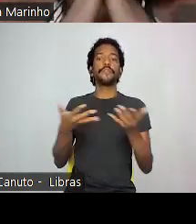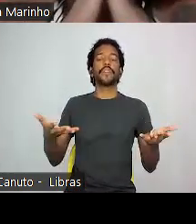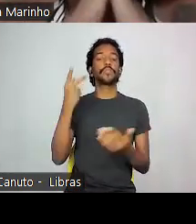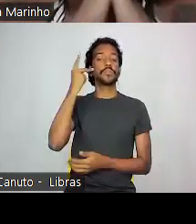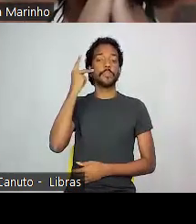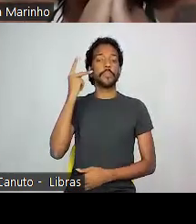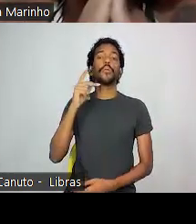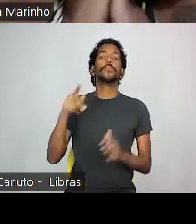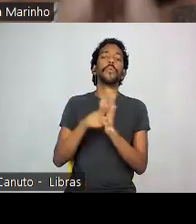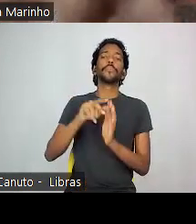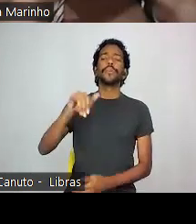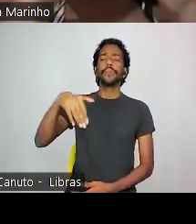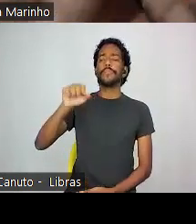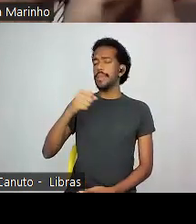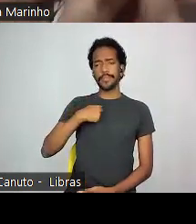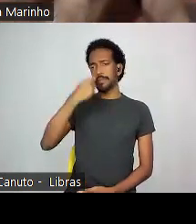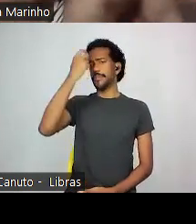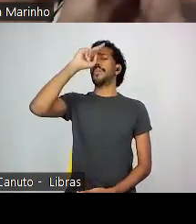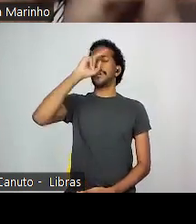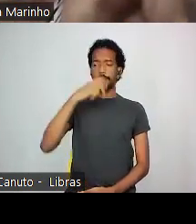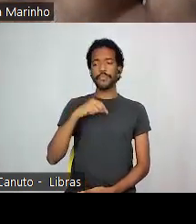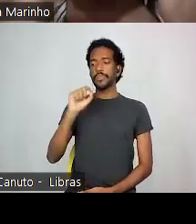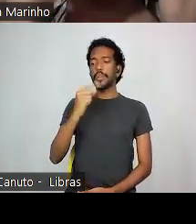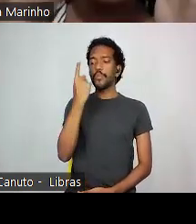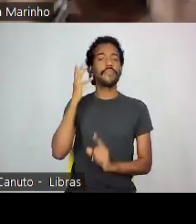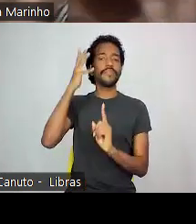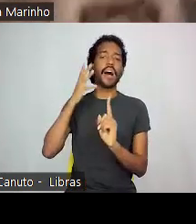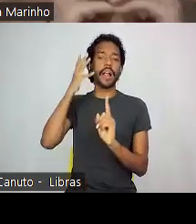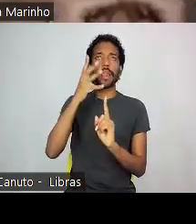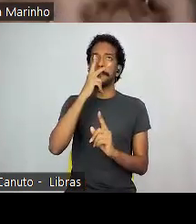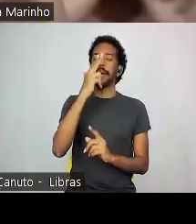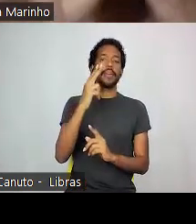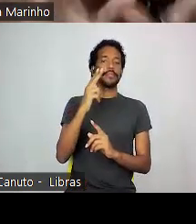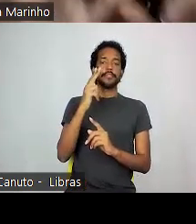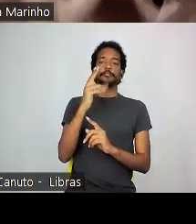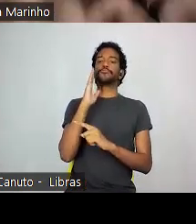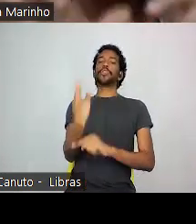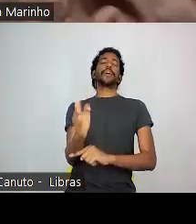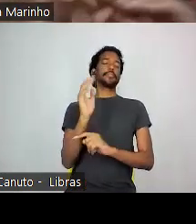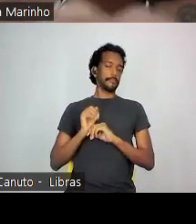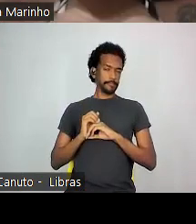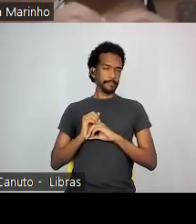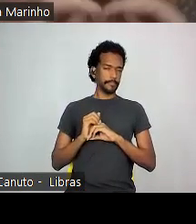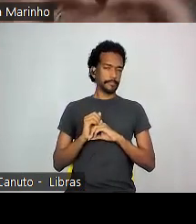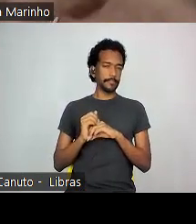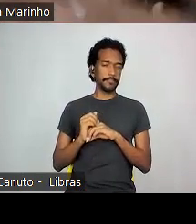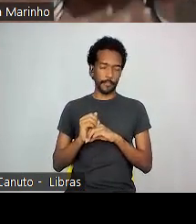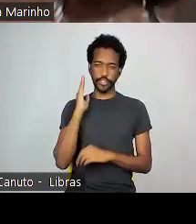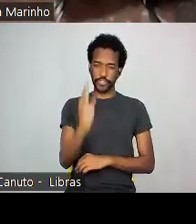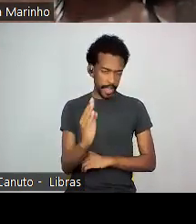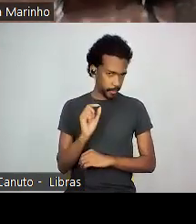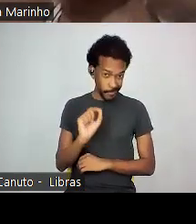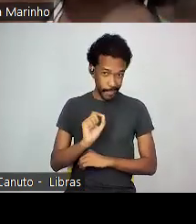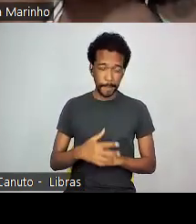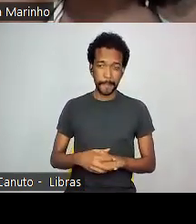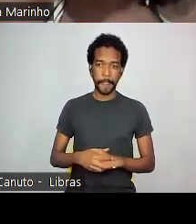Moreira de Salles, que alguém, não me recordo quem, fez uma fala muito cirúrgica, muito simples, mas muito cirúrgica. A gente nunca